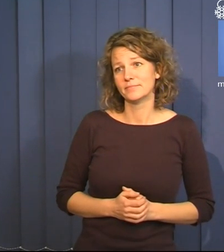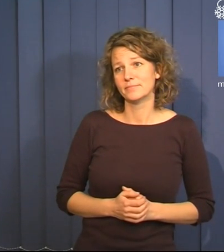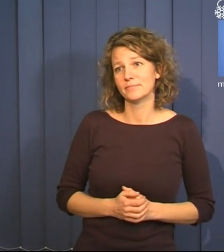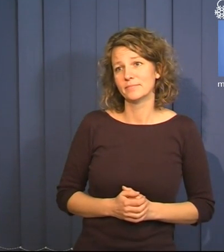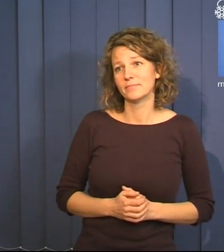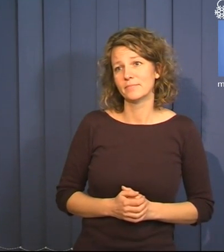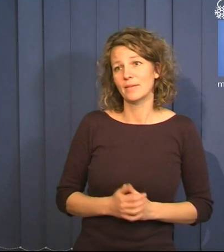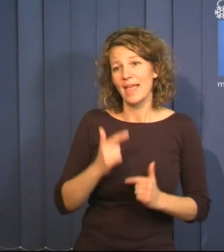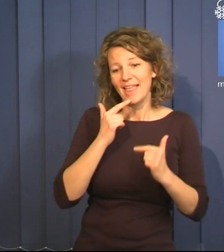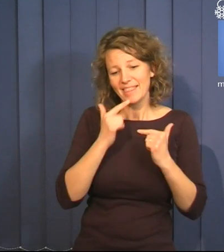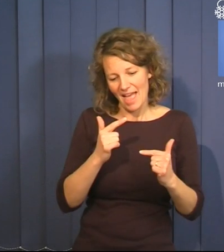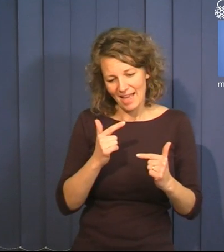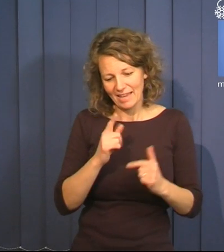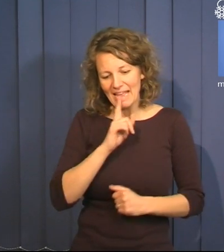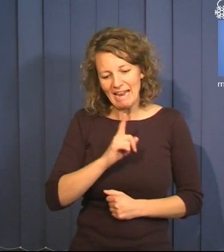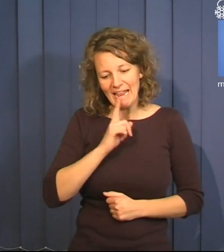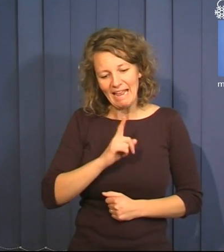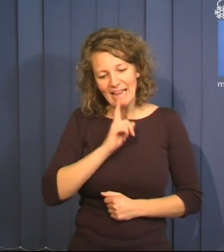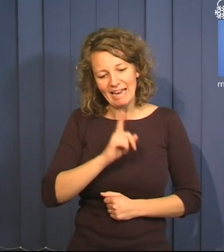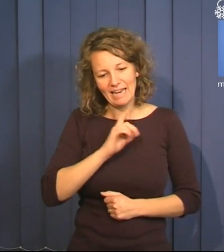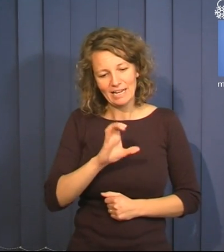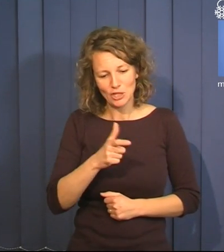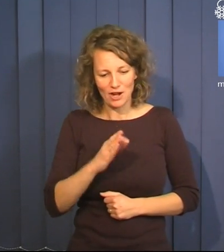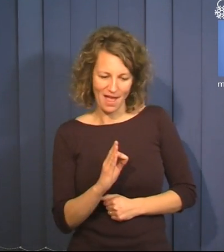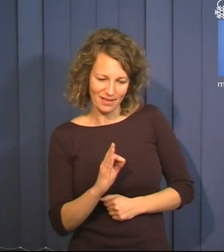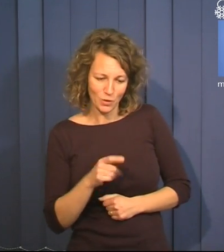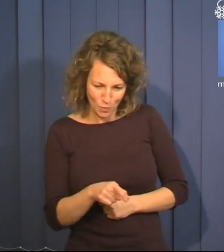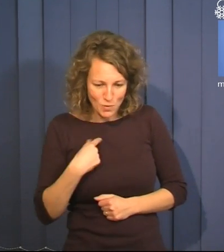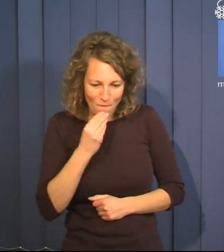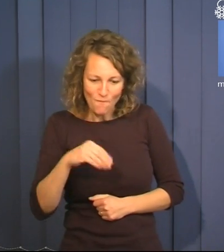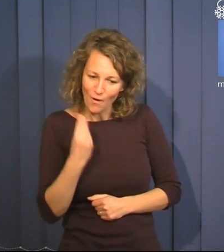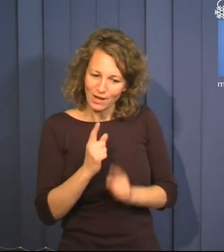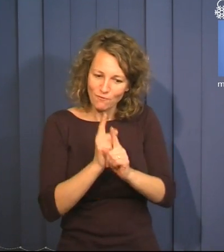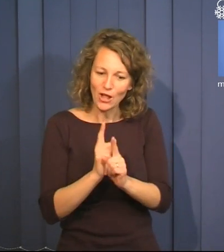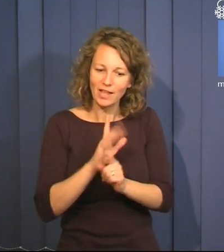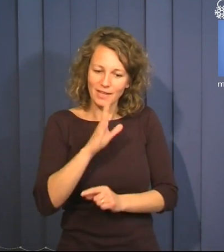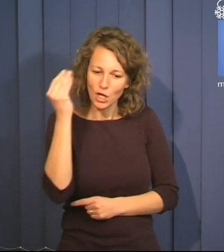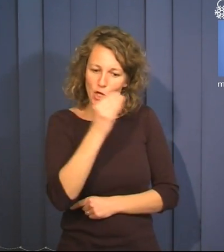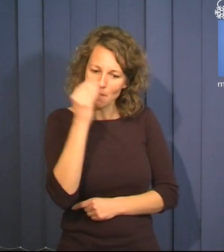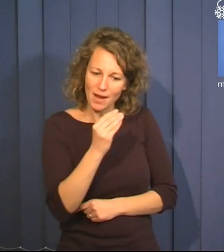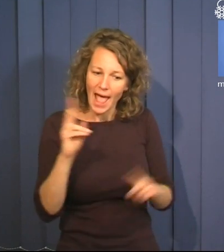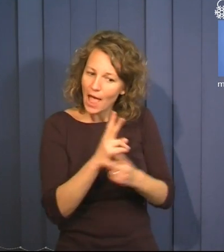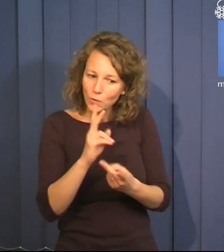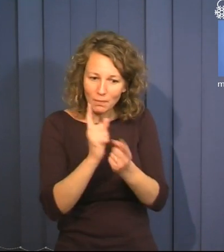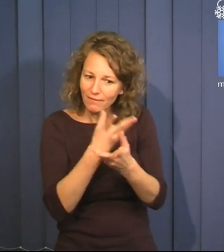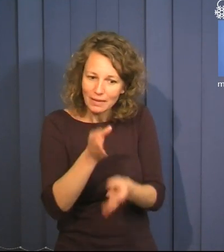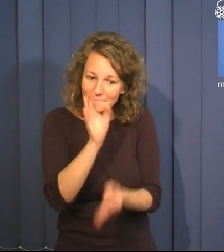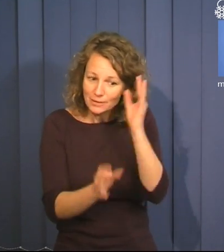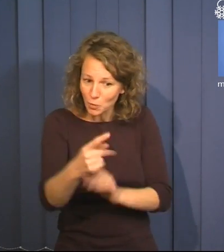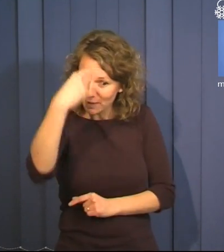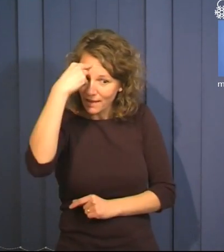Och tack du lilla tjej som vågade drömma och följa dina drömmar trots att de kanske inte alltid blev som du tänkt dig.